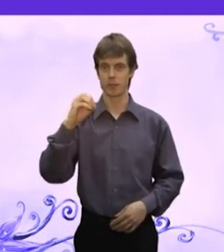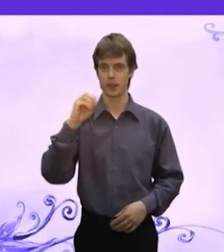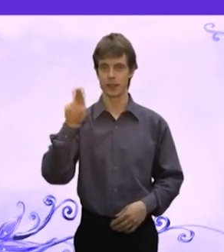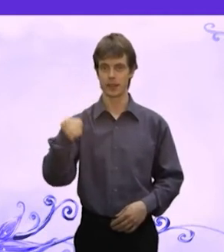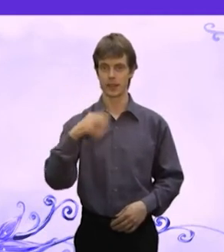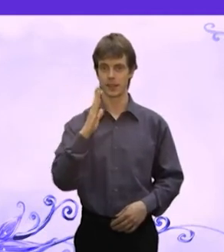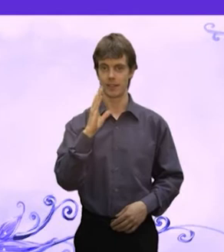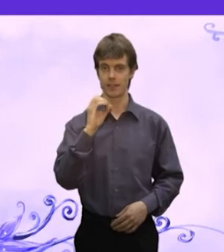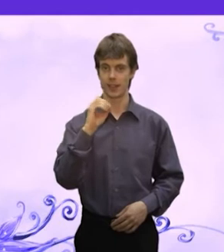КОНЕЦ